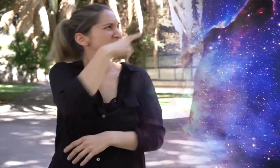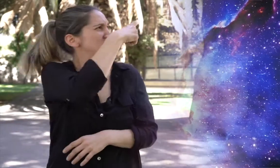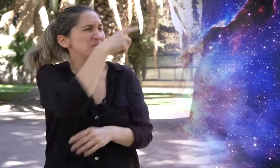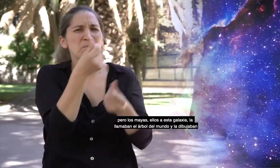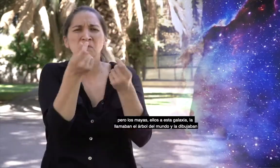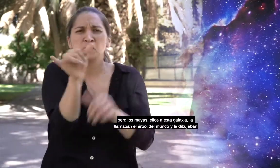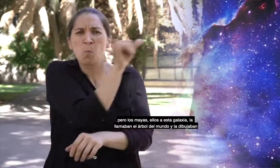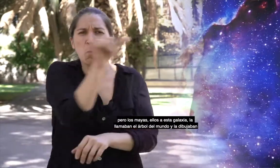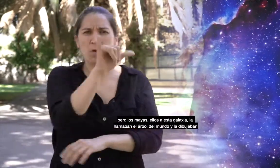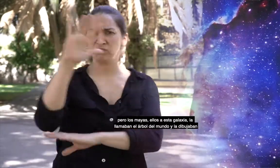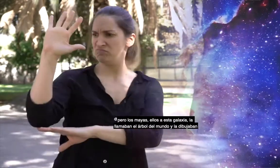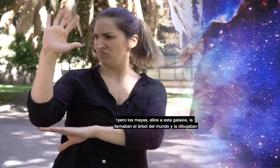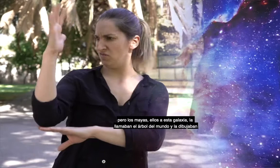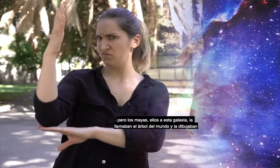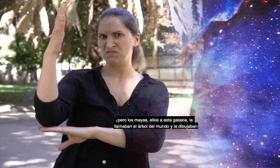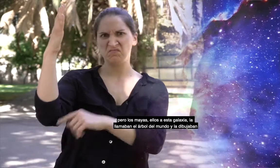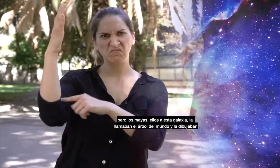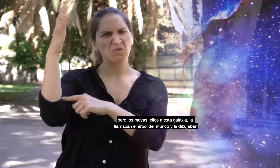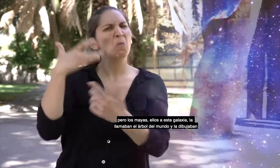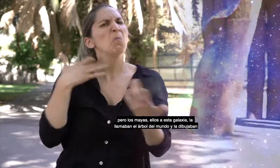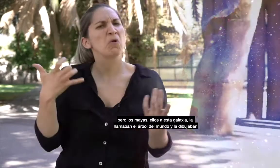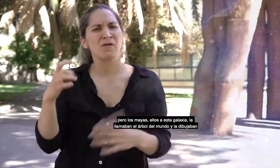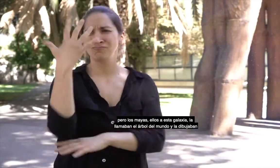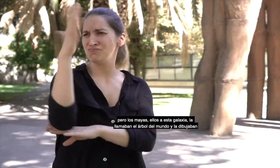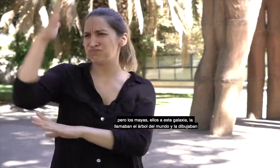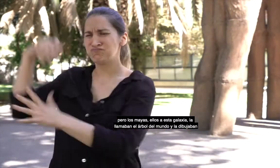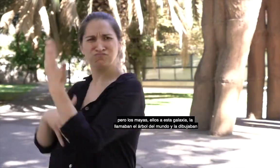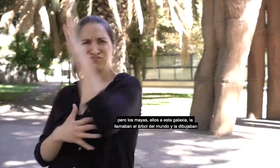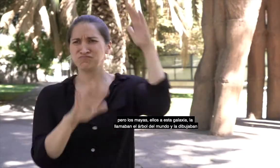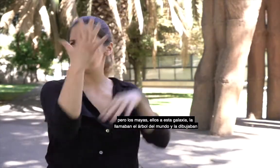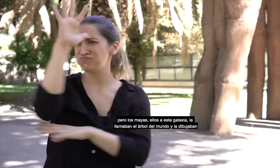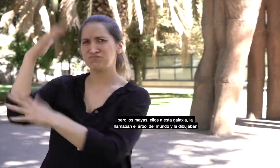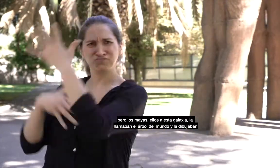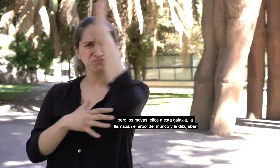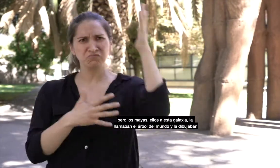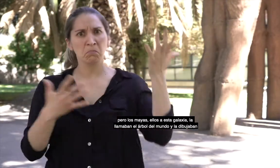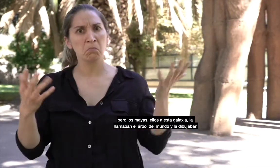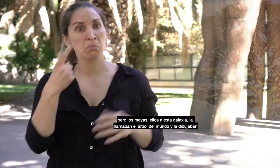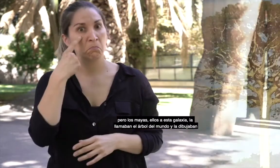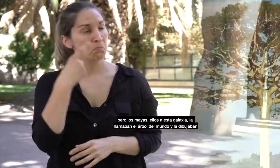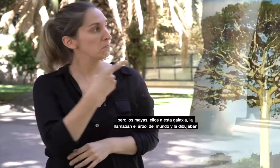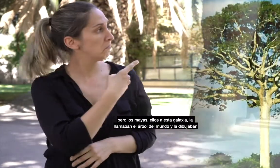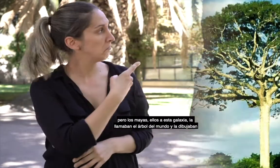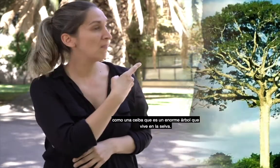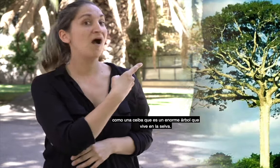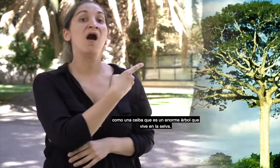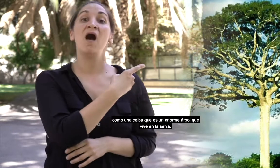Pero los mayas, ellos a esa galaxia la llamaban el árbol del mundo. Y la dibujaban como una ceiba,